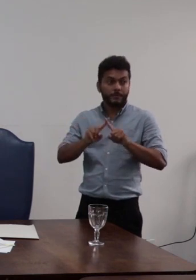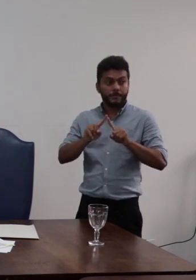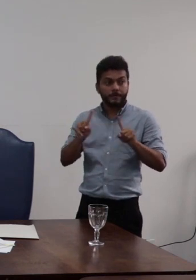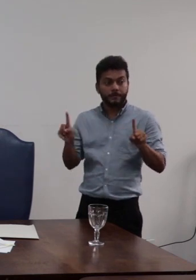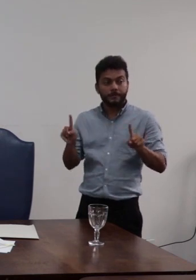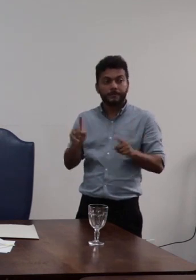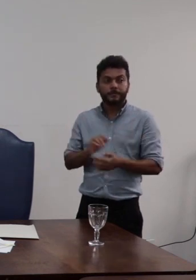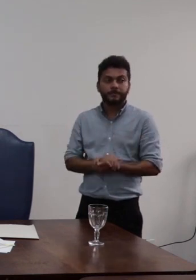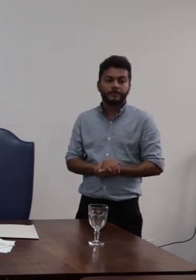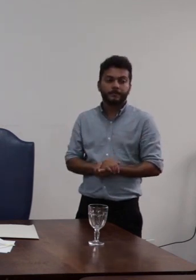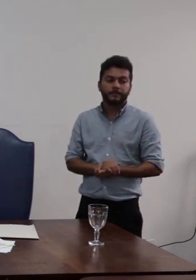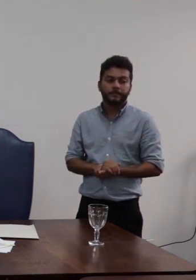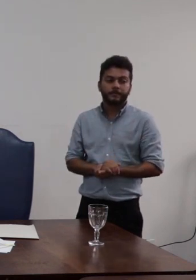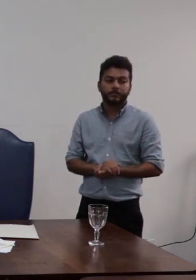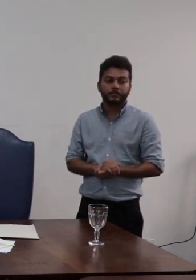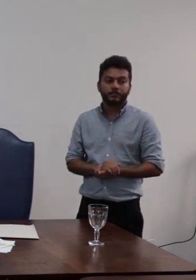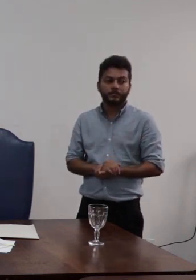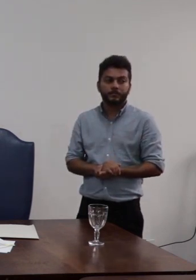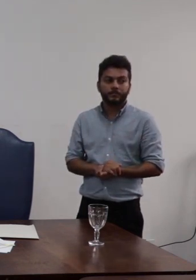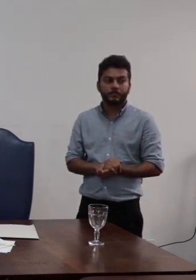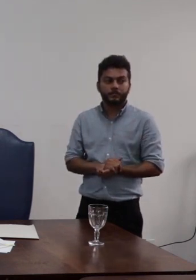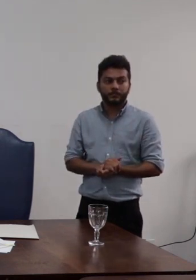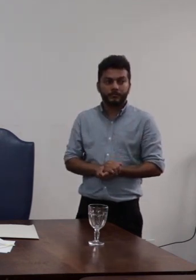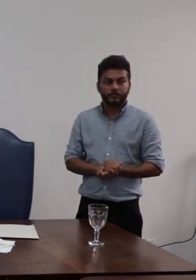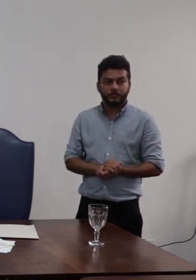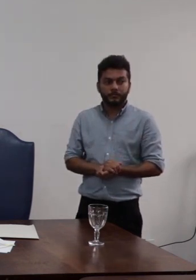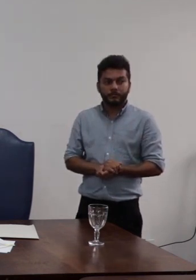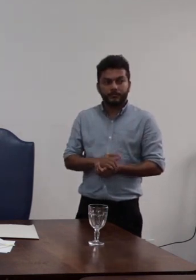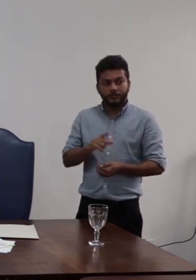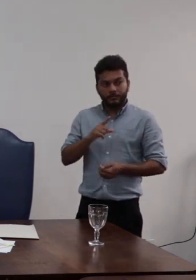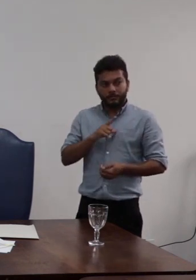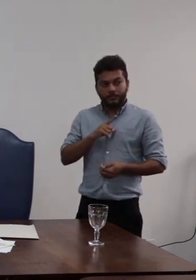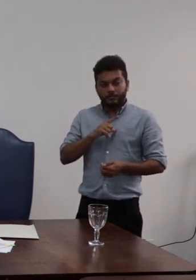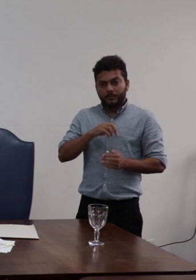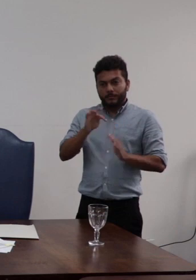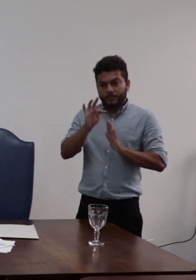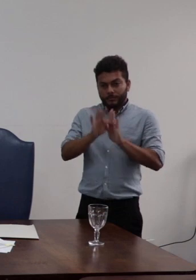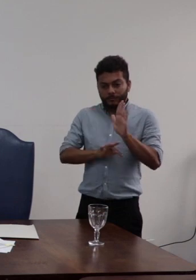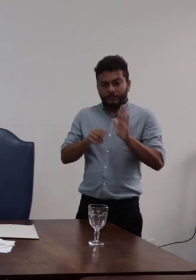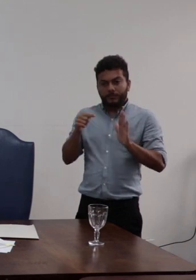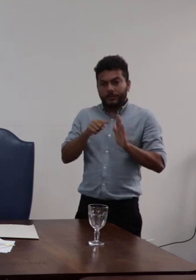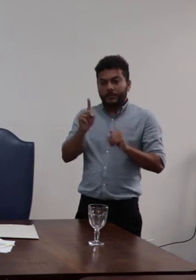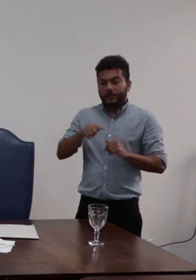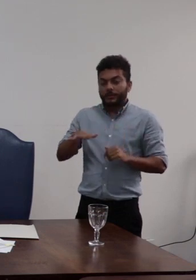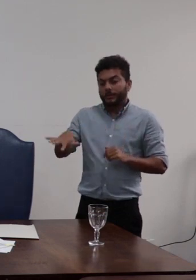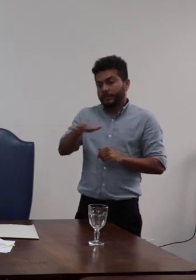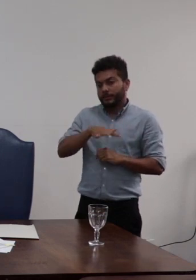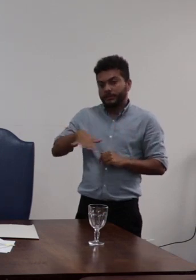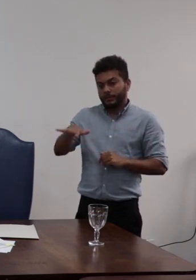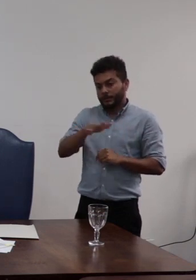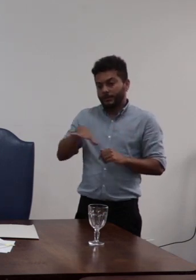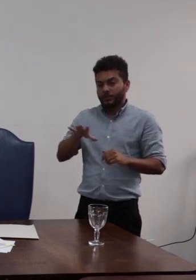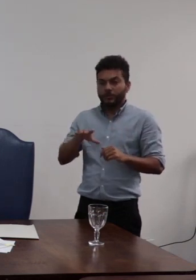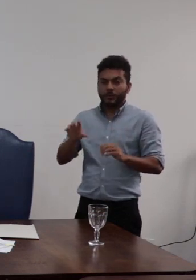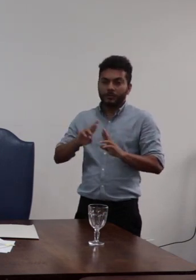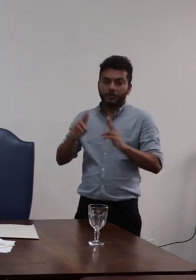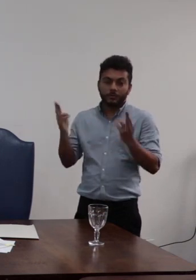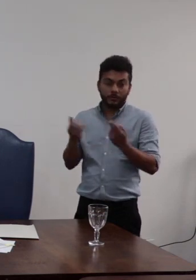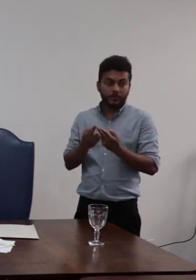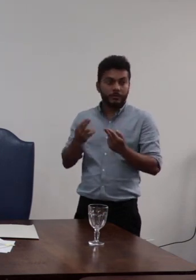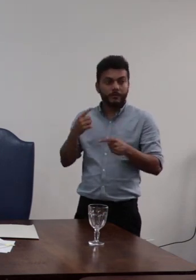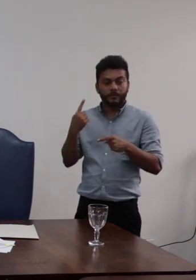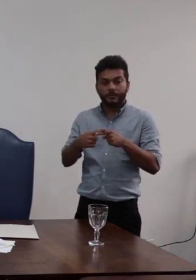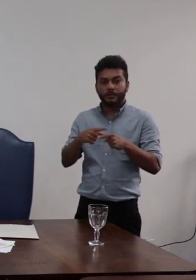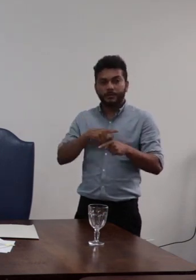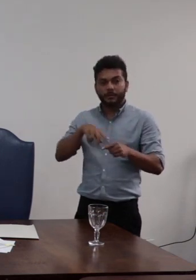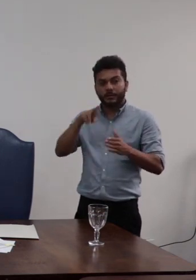essa manifestação dele ela se dá no âmbito do conselho ela não é viável para a gente propriamente a relatoria é